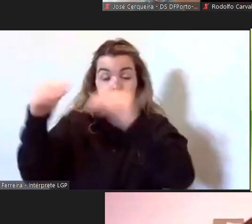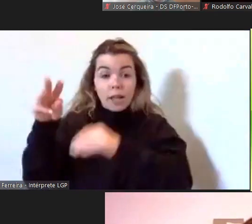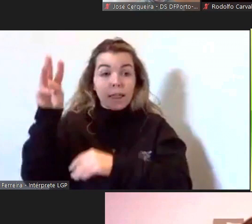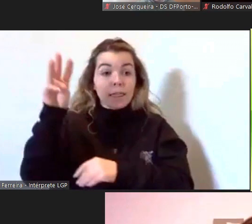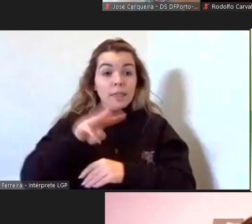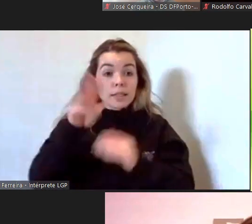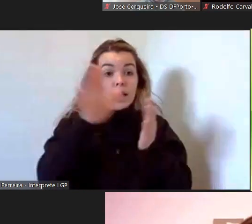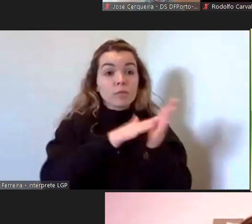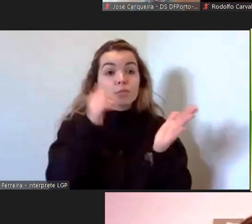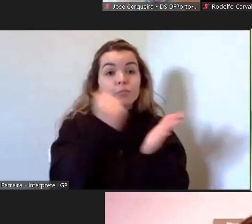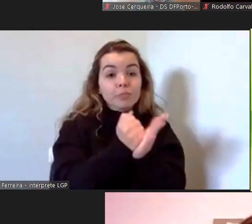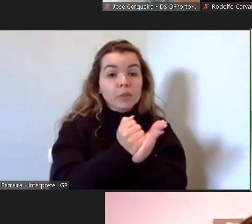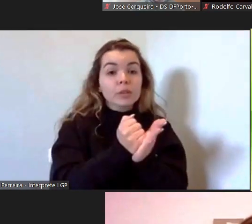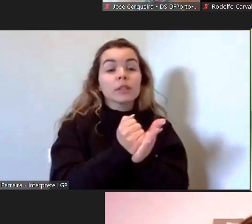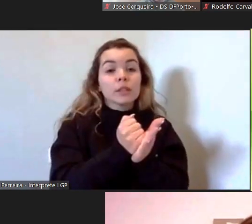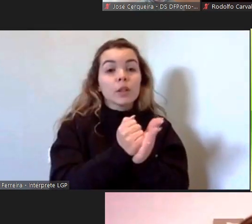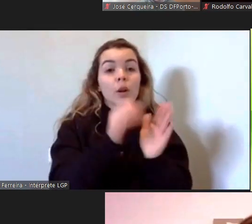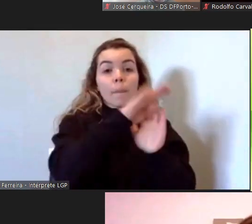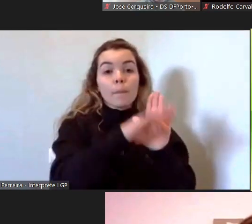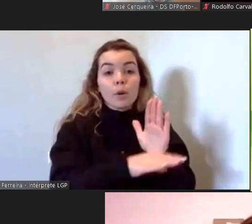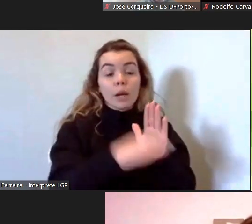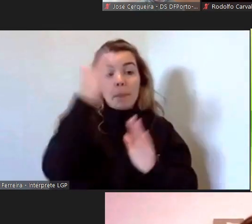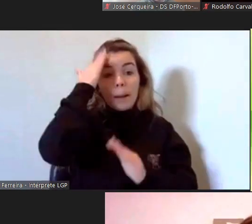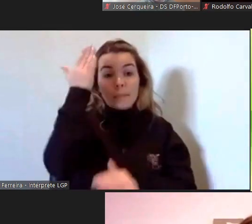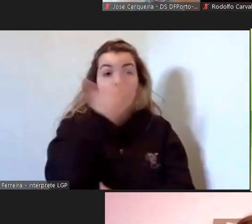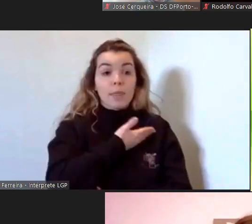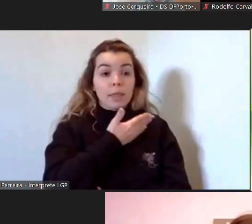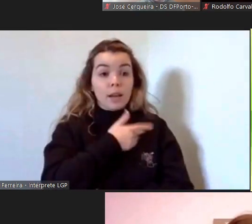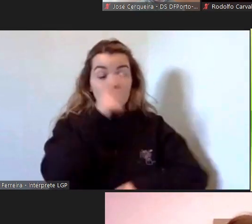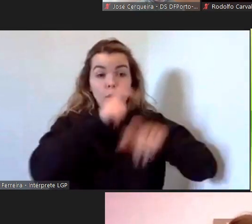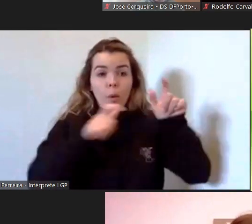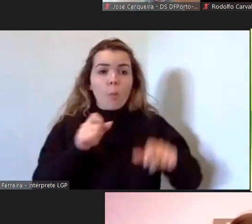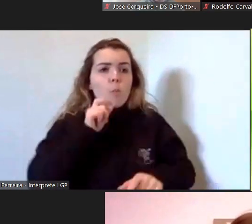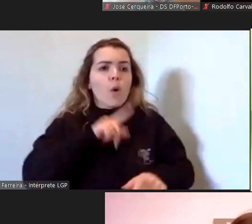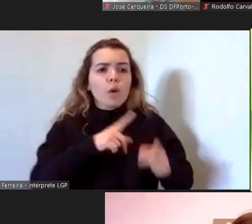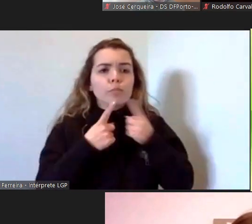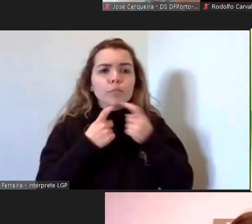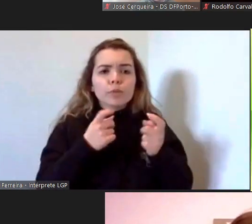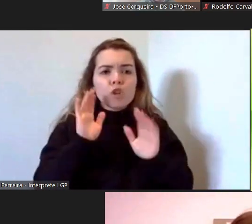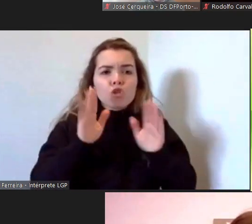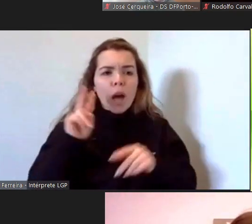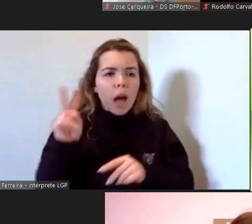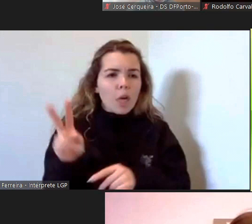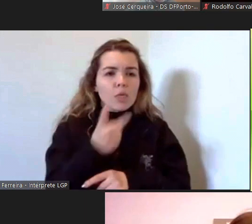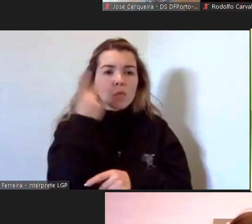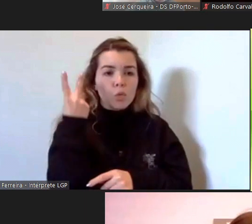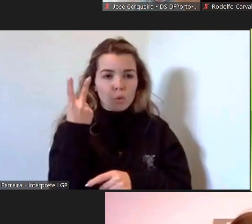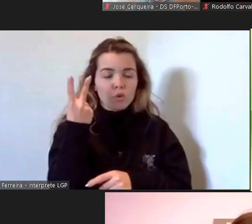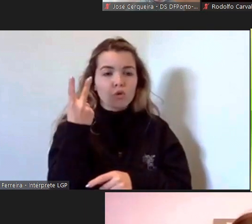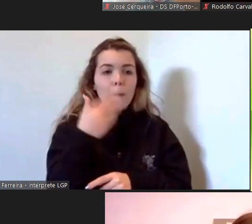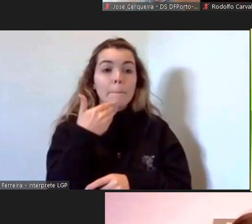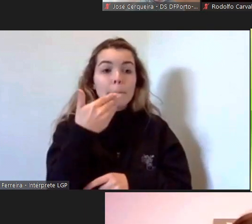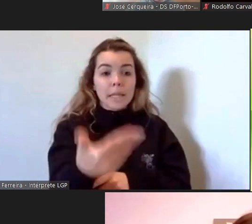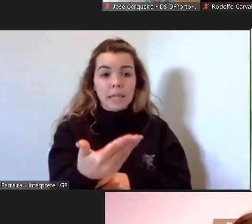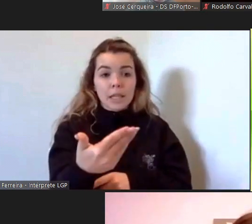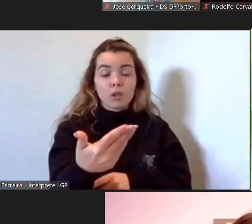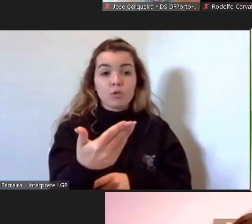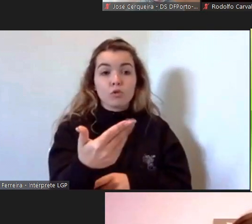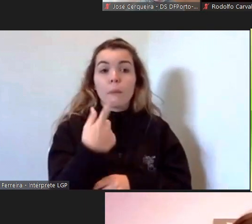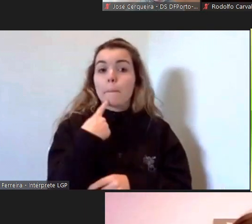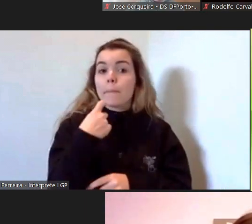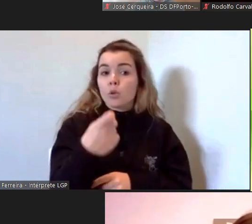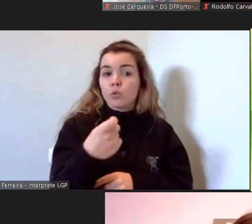do programa de capacitação em direitos humanos que possam interagir connosco tenho aqui dois pedidos de intervenção